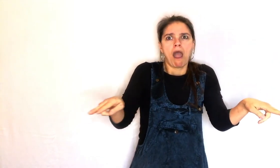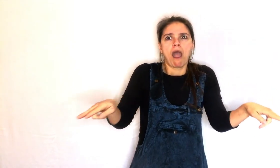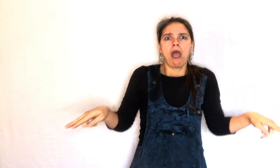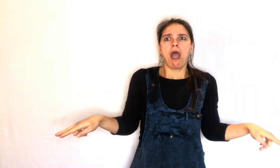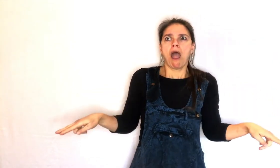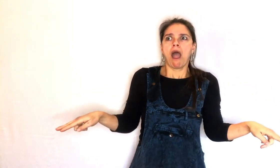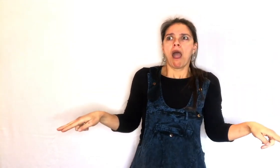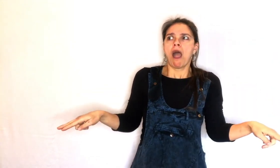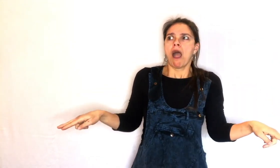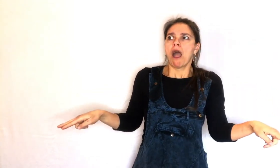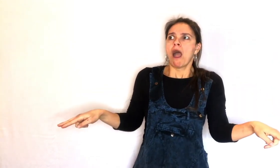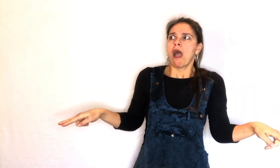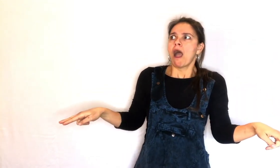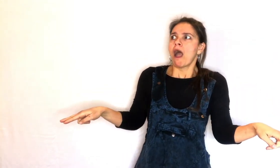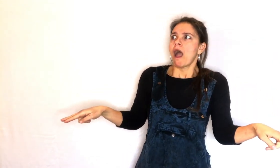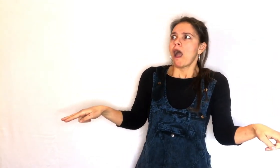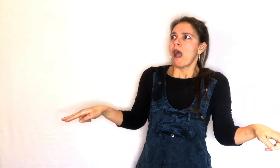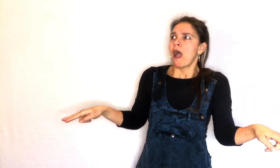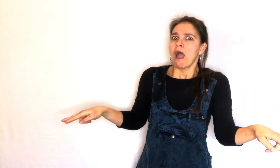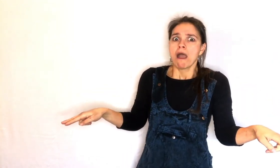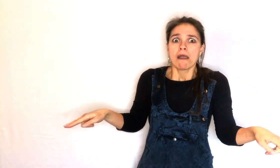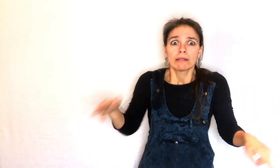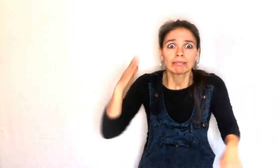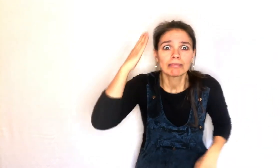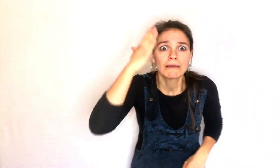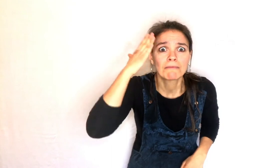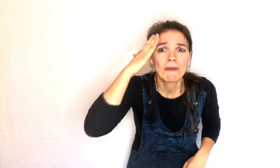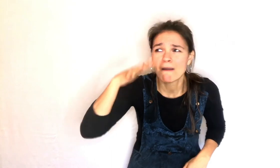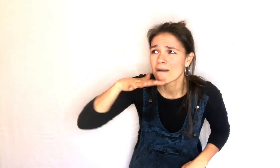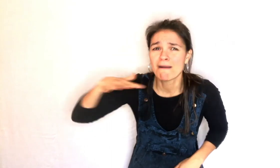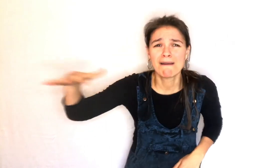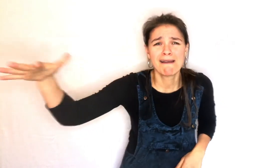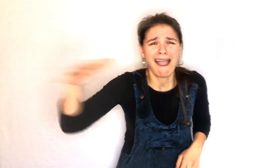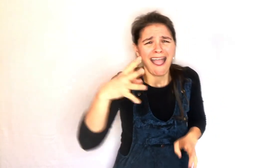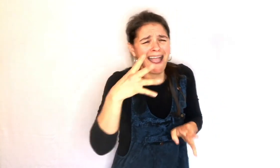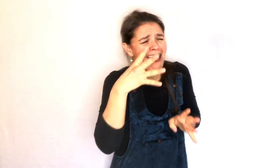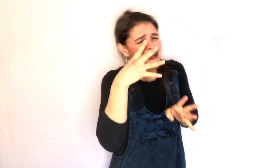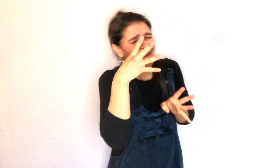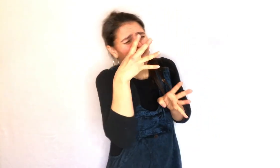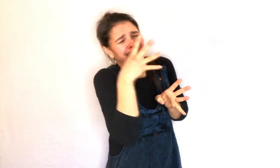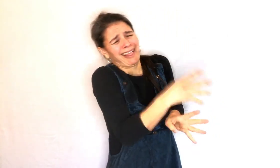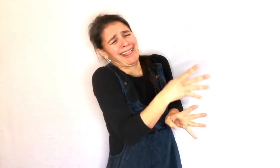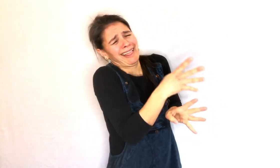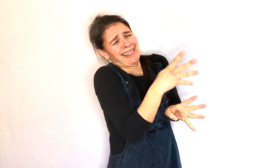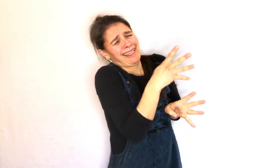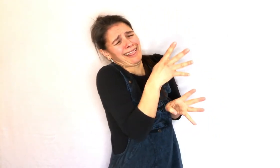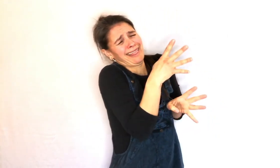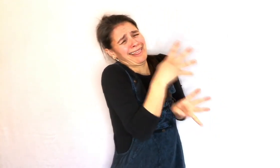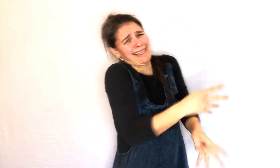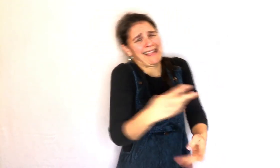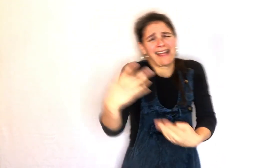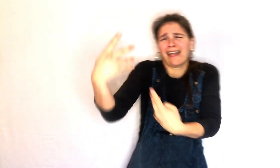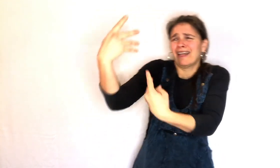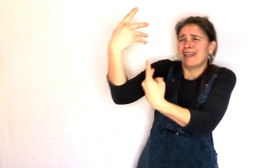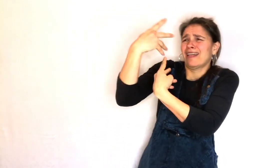Sa nonchalance l'exposaille aux railleries des autres animaux et le renard,